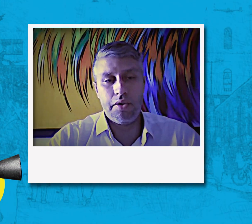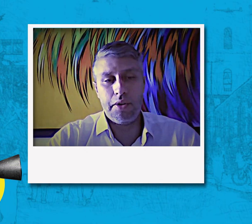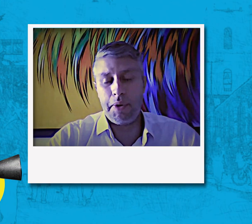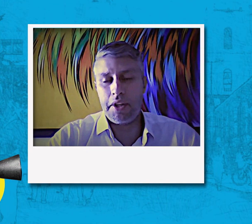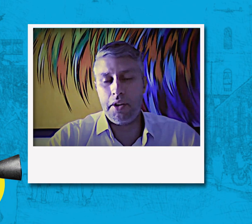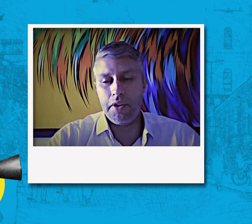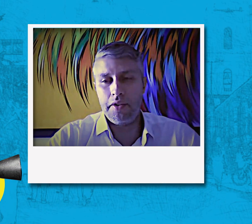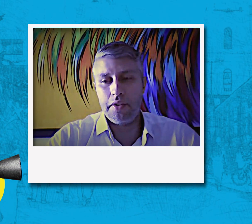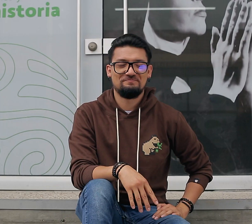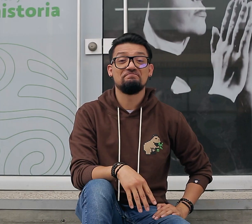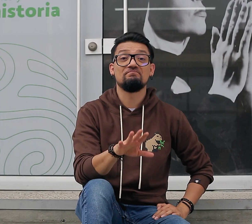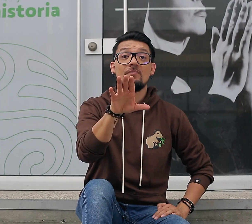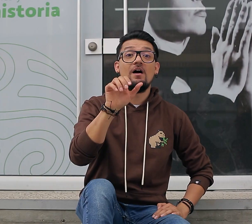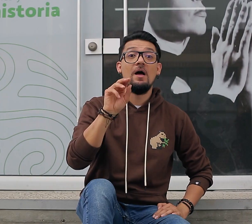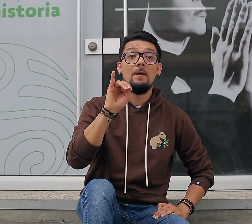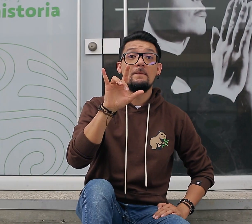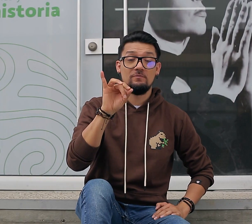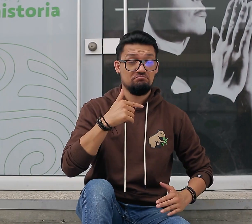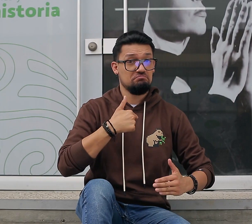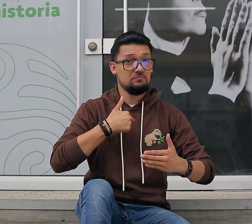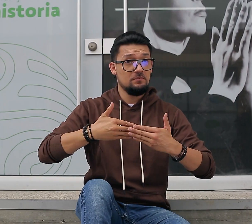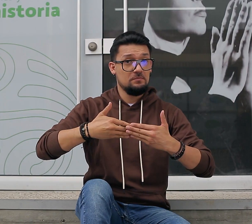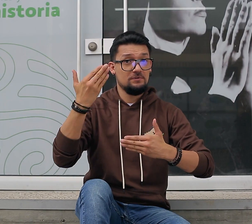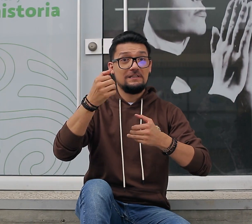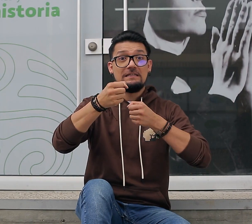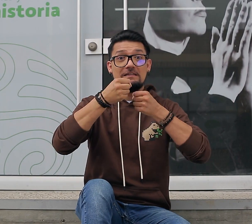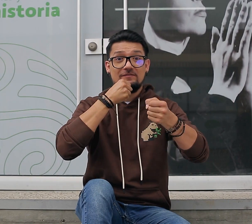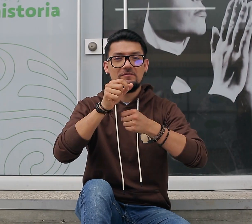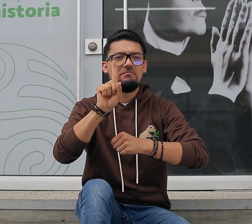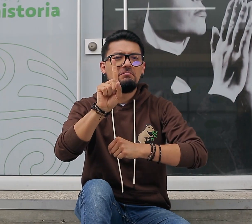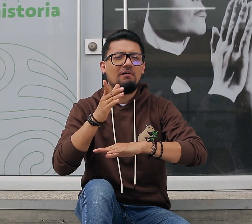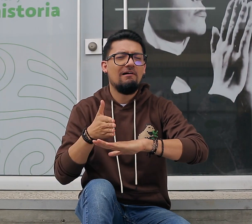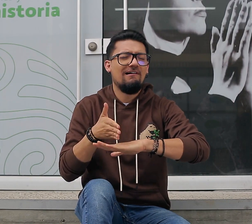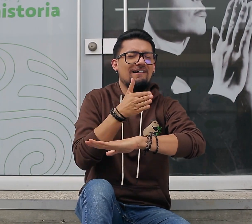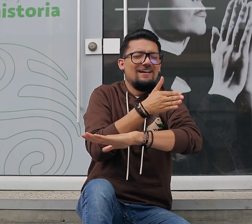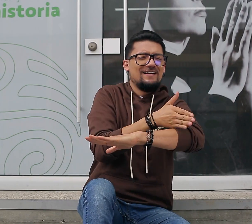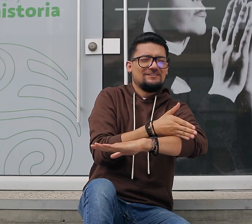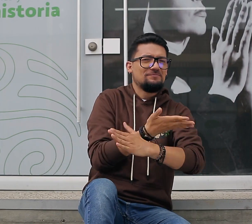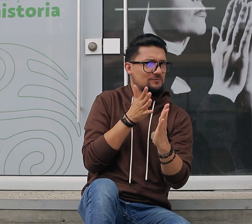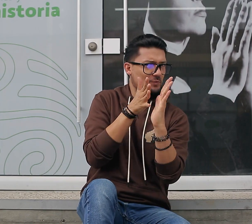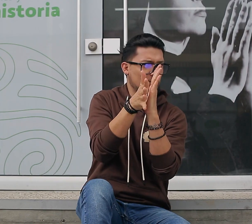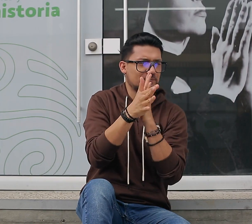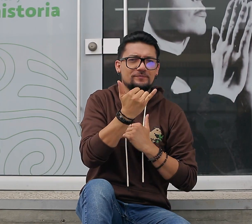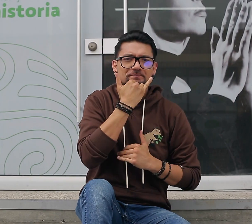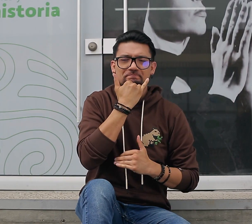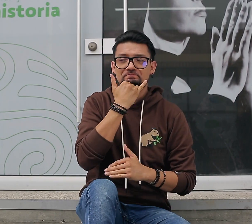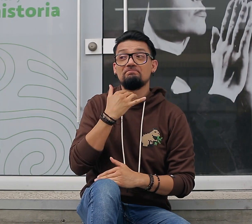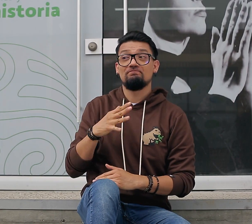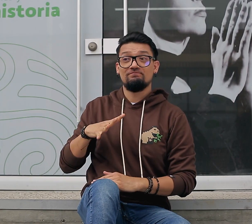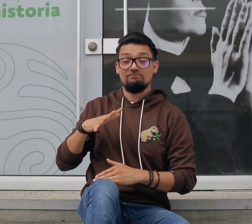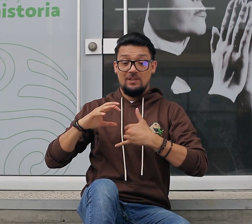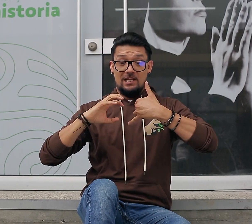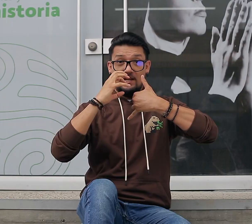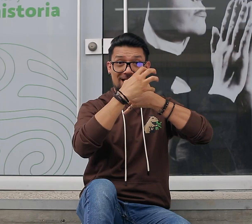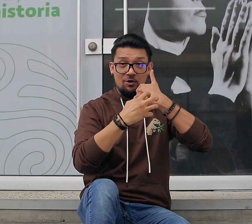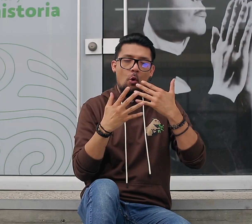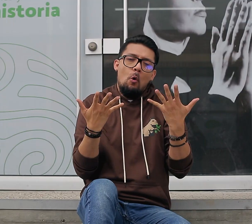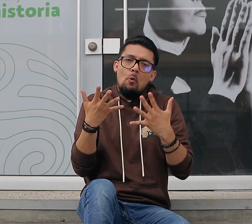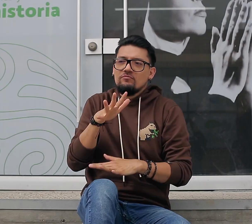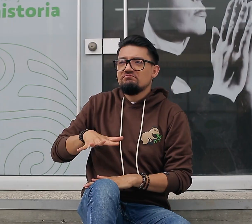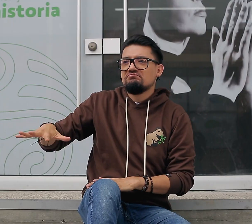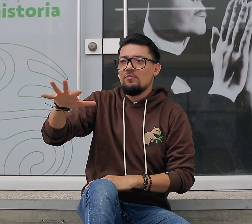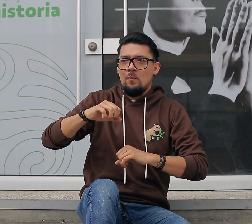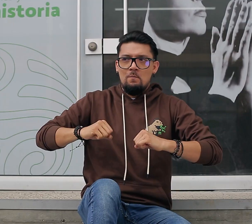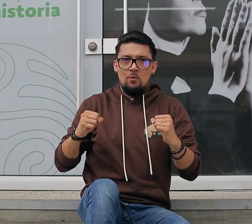todos los espectadores. Camilo, antes de empezar la entrevista me gustaría aprovechar para dar un poco de contexto y comentar que